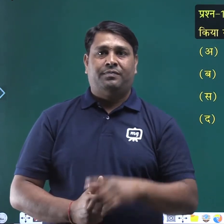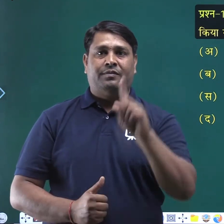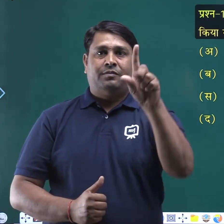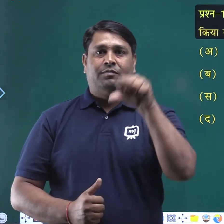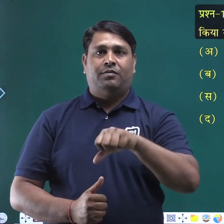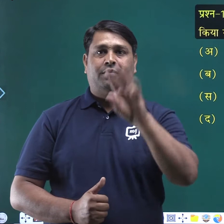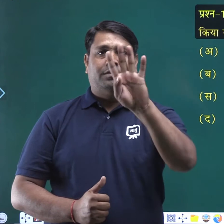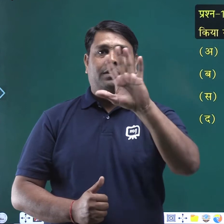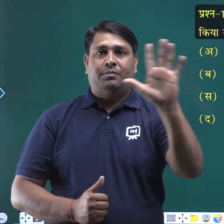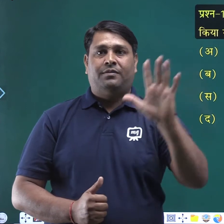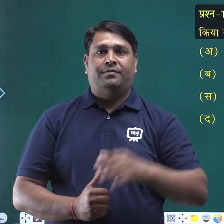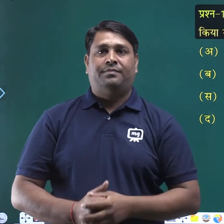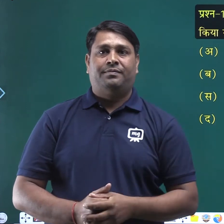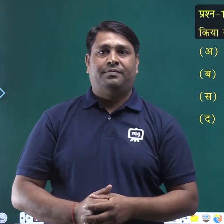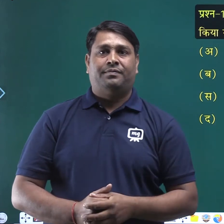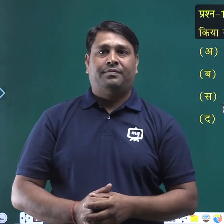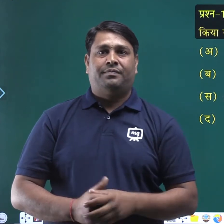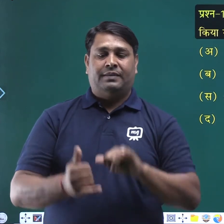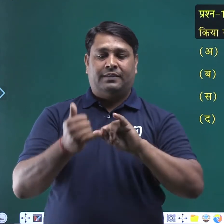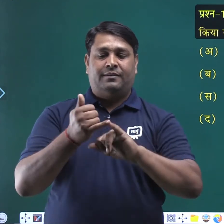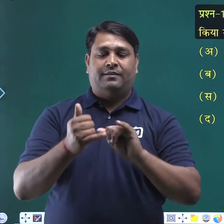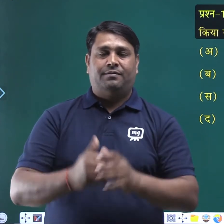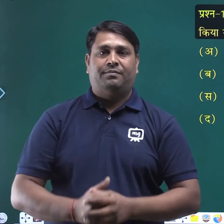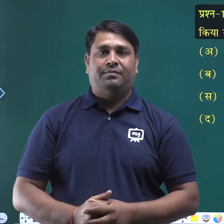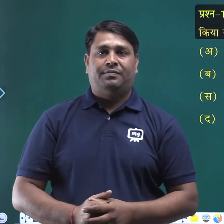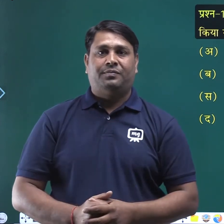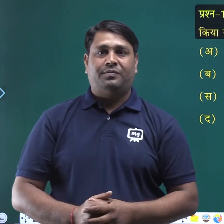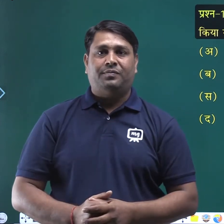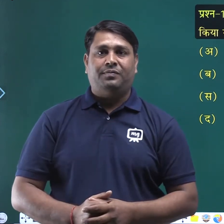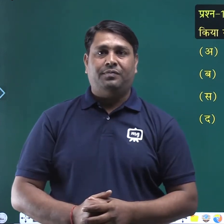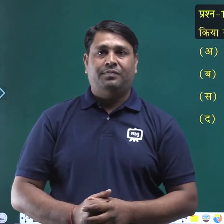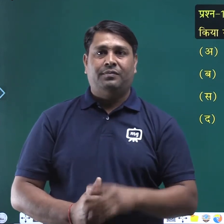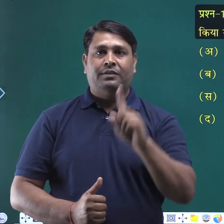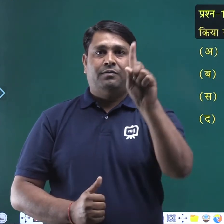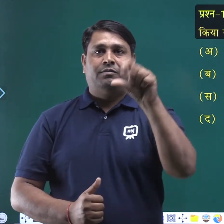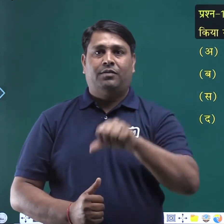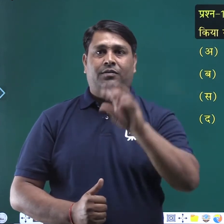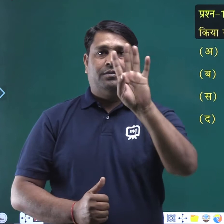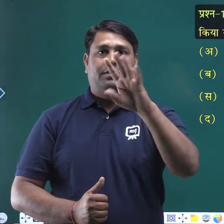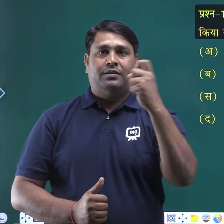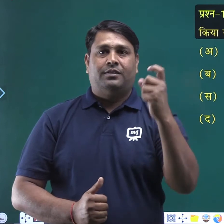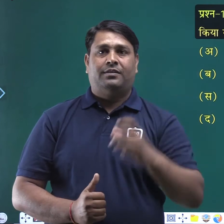पेंतालीज से उननिस सो सेंतालीज